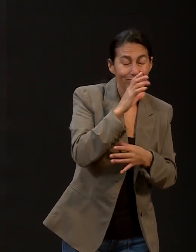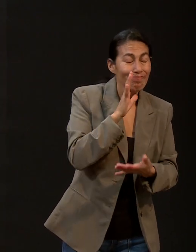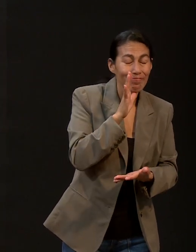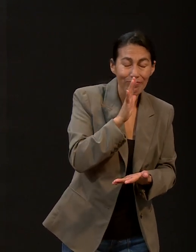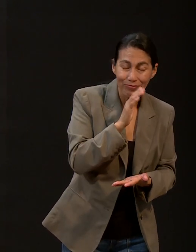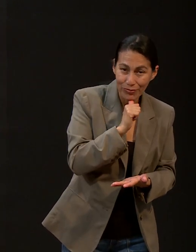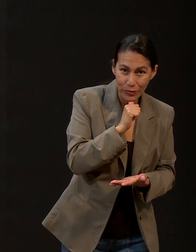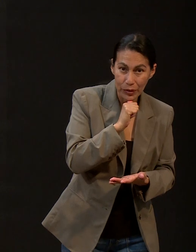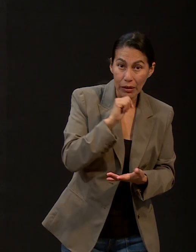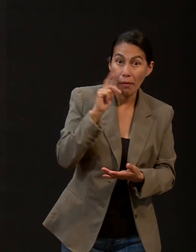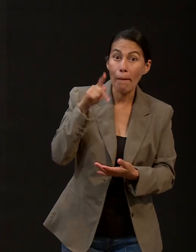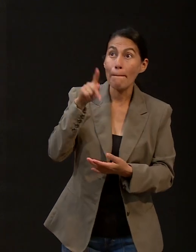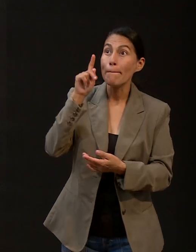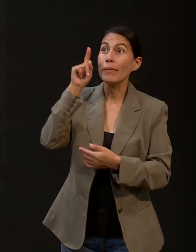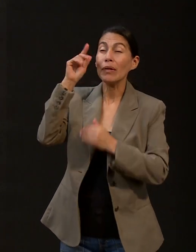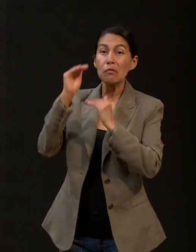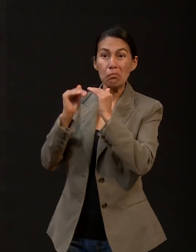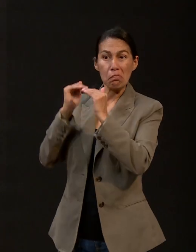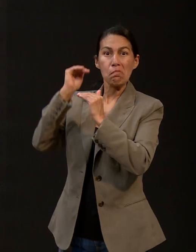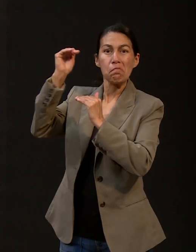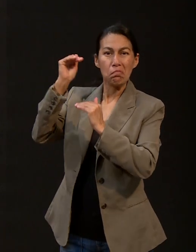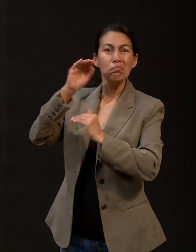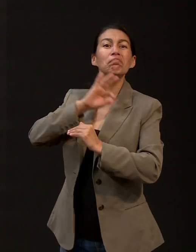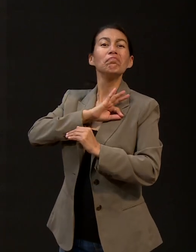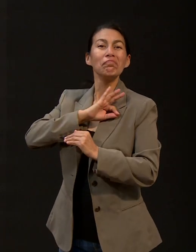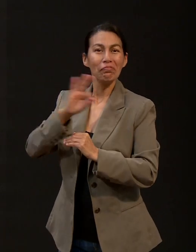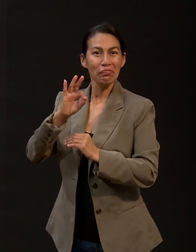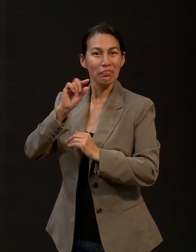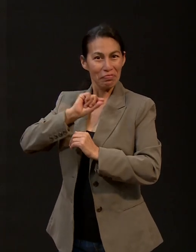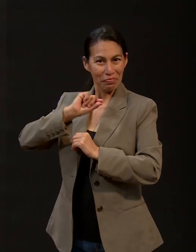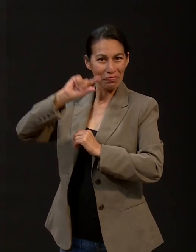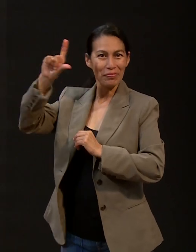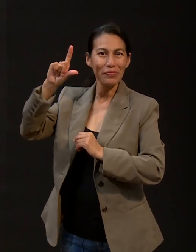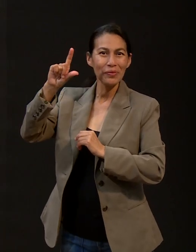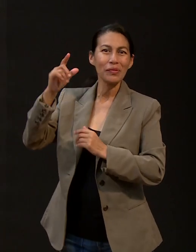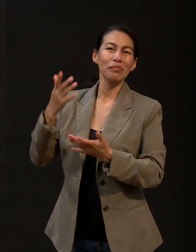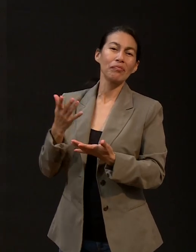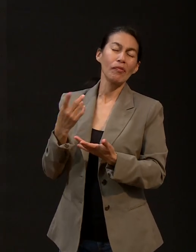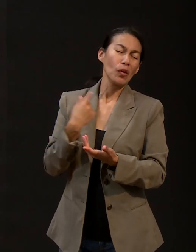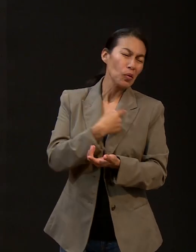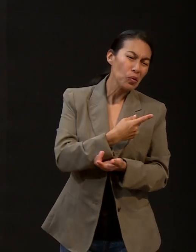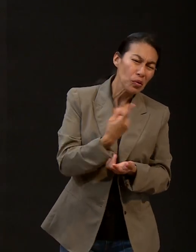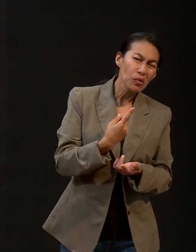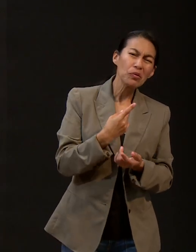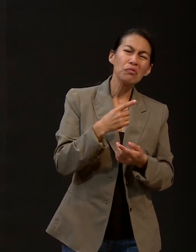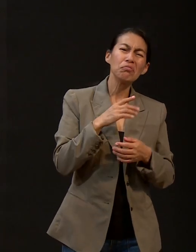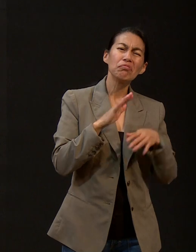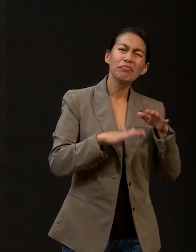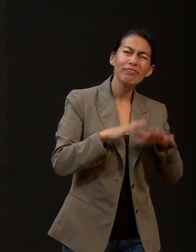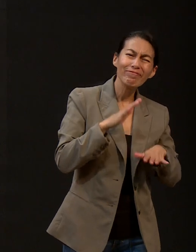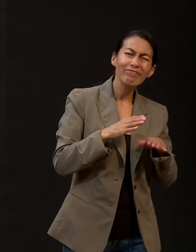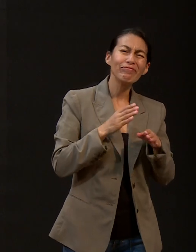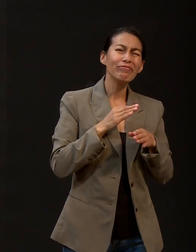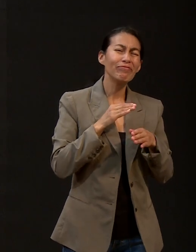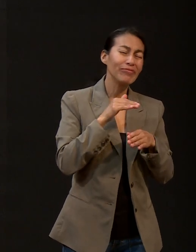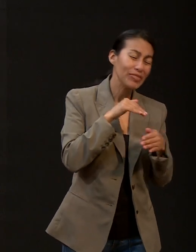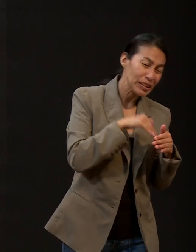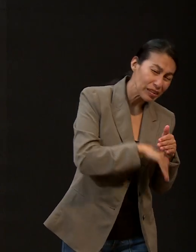sí puede. Nosotros somos frágiles, débiles, fracasamos en nuestras propuestas de